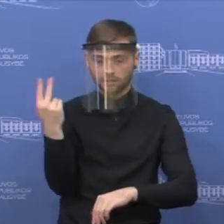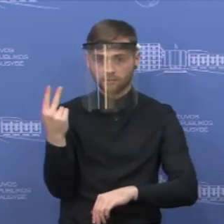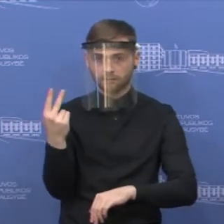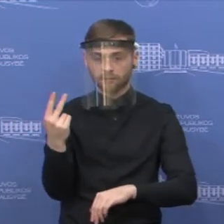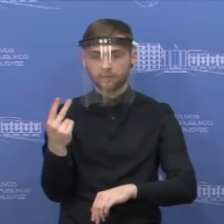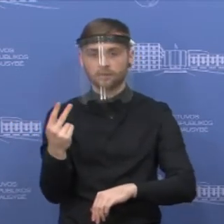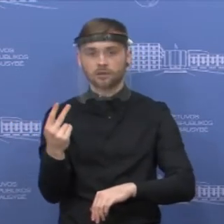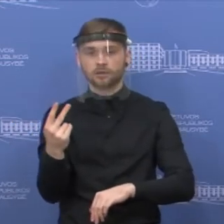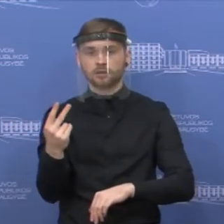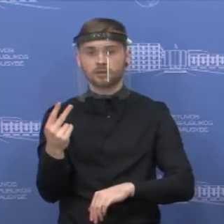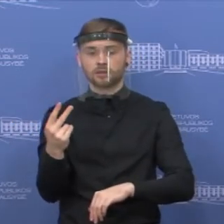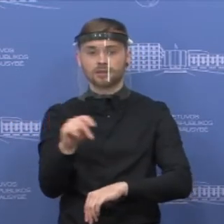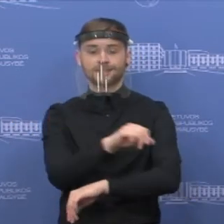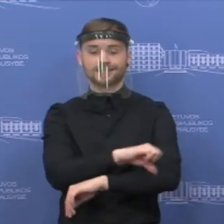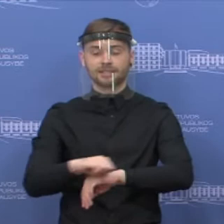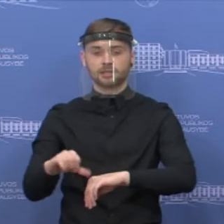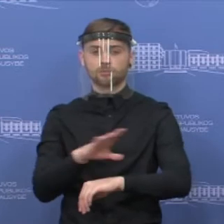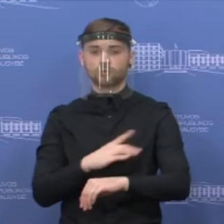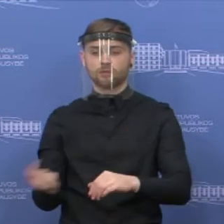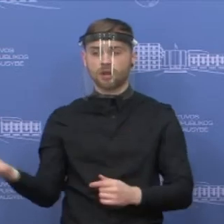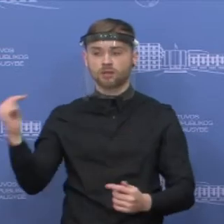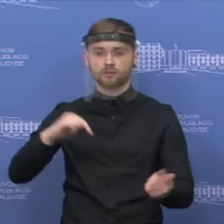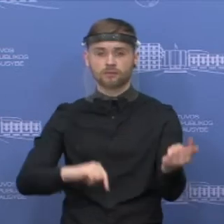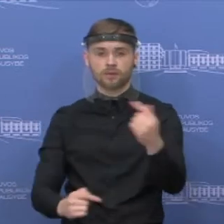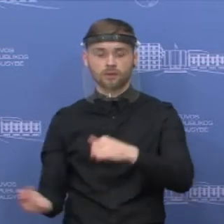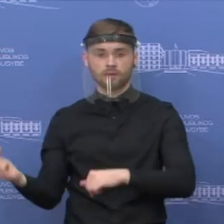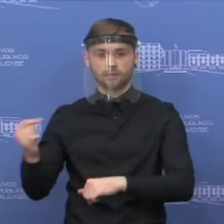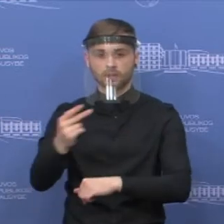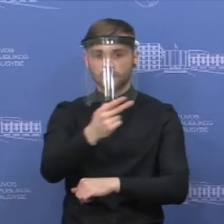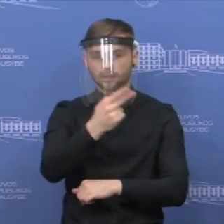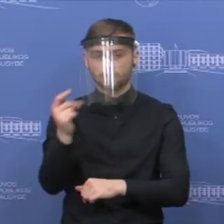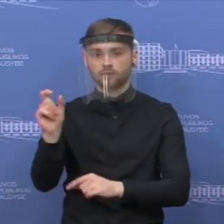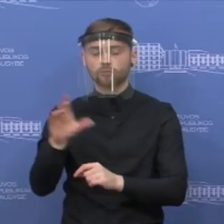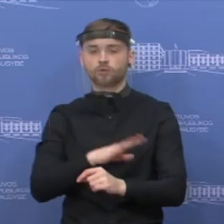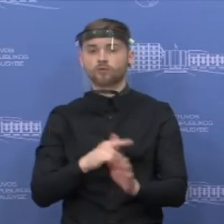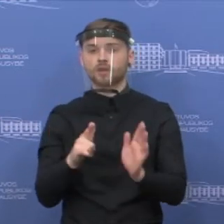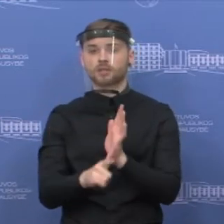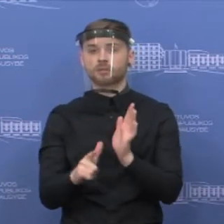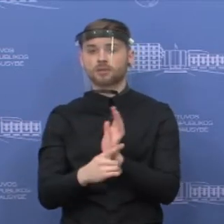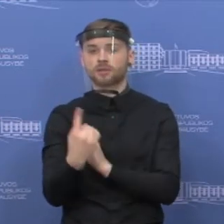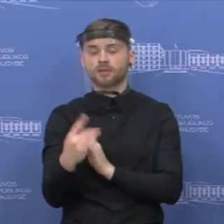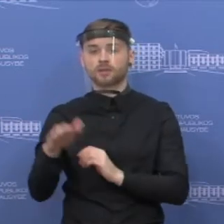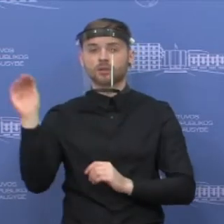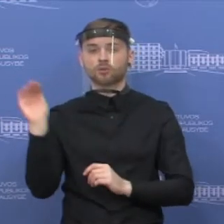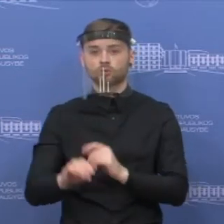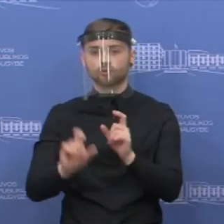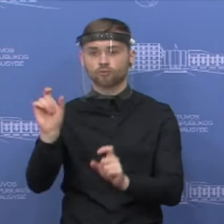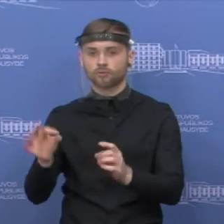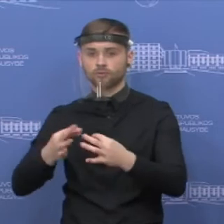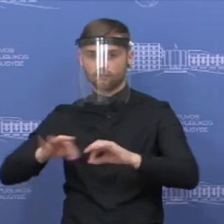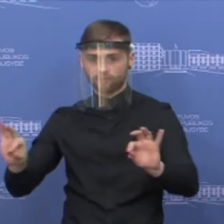Lietuvos valstybės sieną atvykstant į Lietuvą buvo įlysti 71 tūkstantis